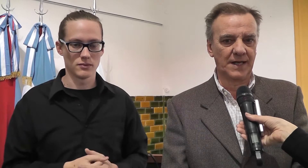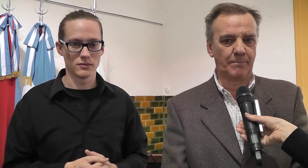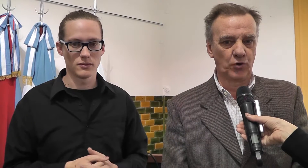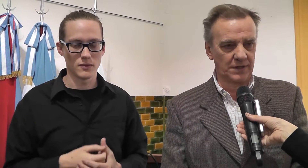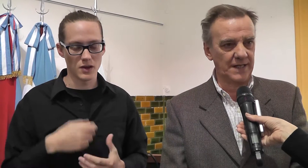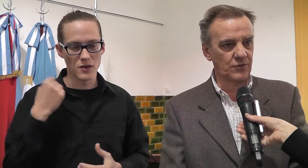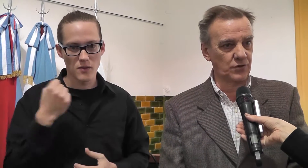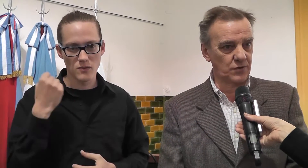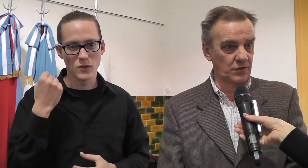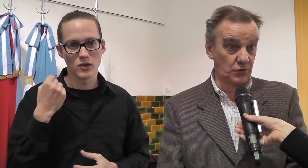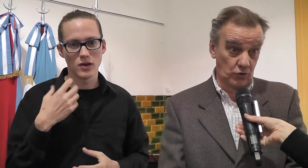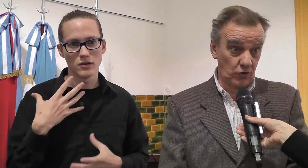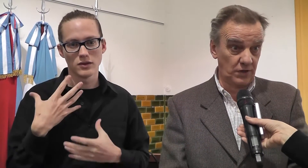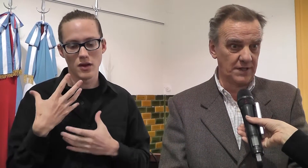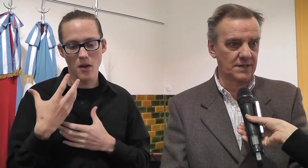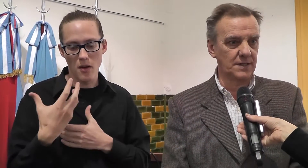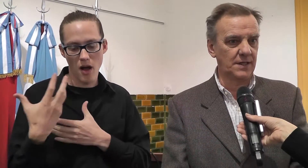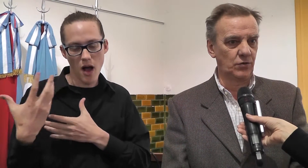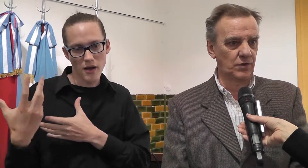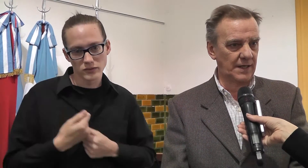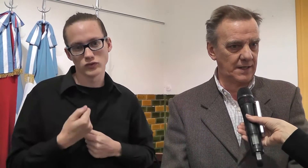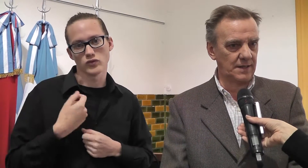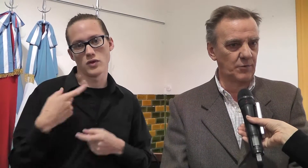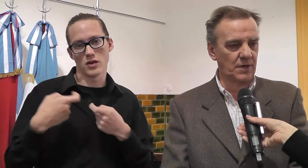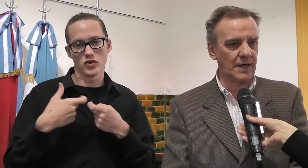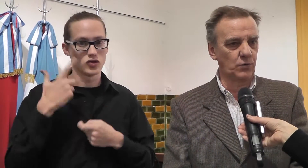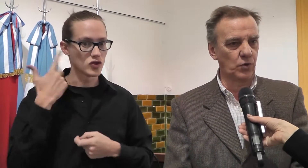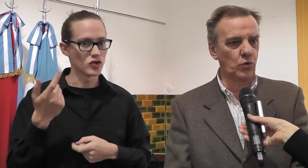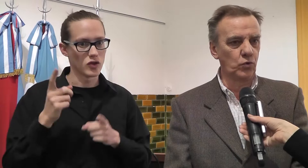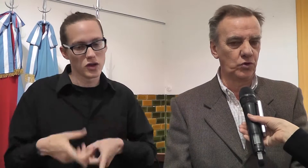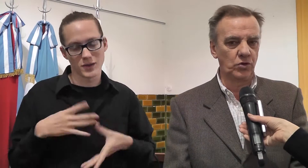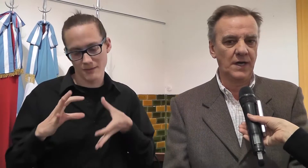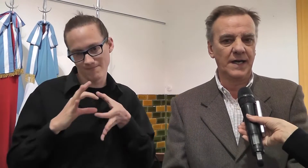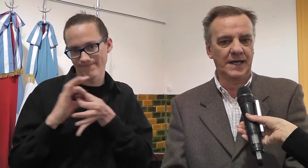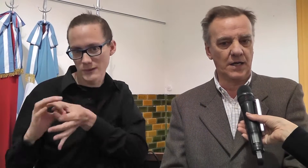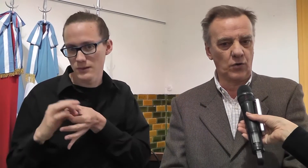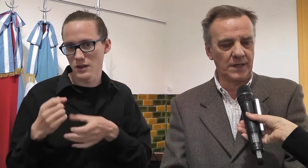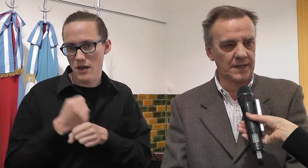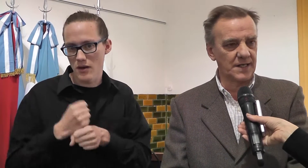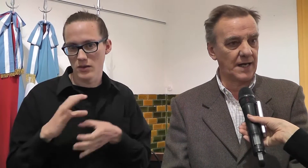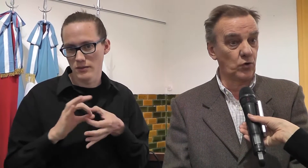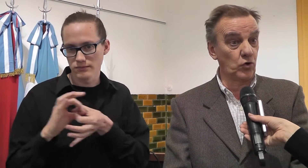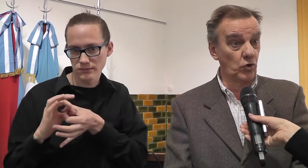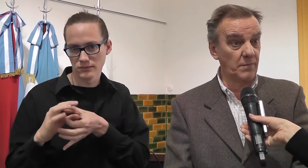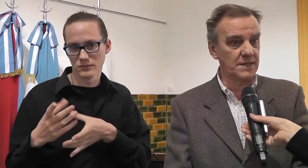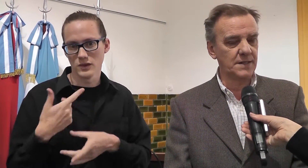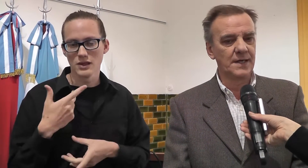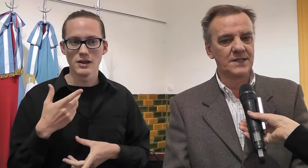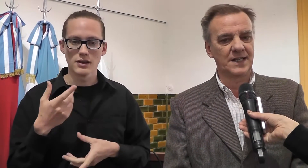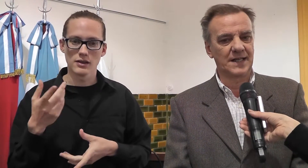aporte de la asociación de sordos en este sentido, con el que estamos trabajando en conjunto y quienes nos han acercado los nombres, ya están